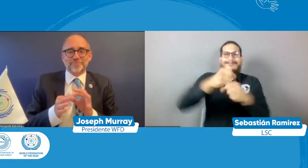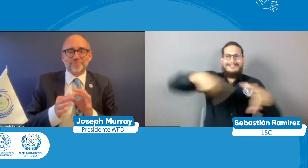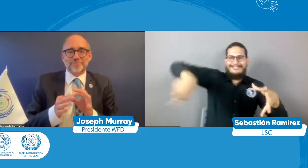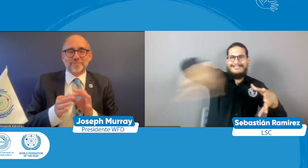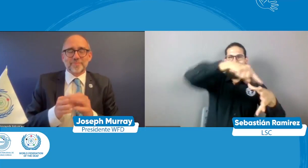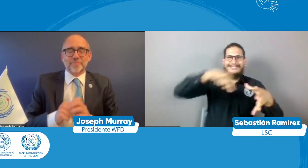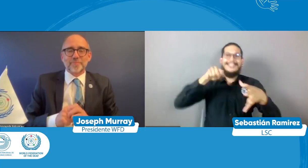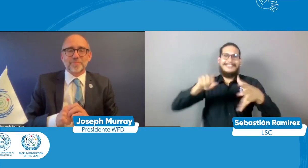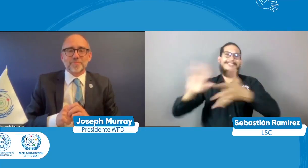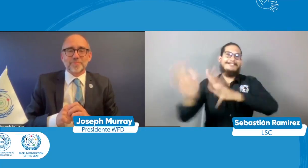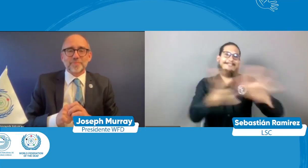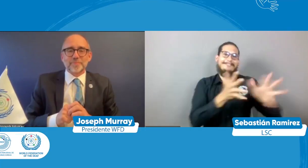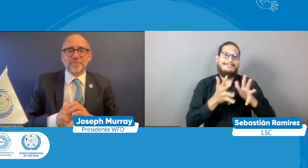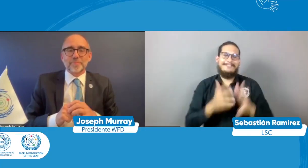la lengua de señas nos une